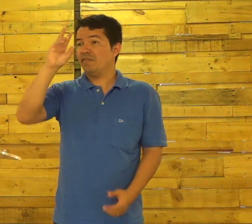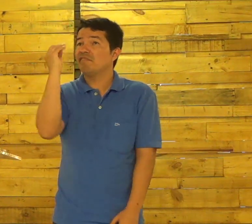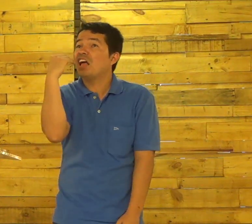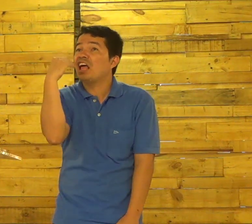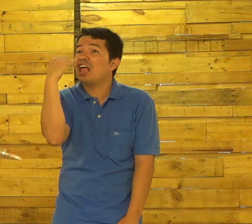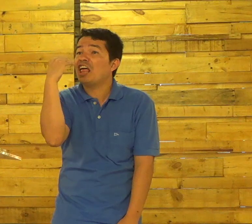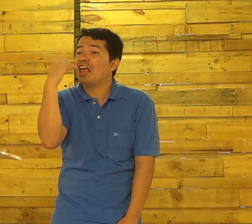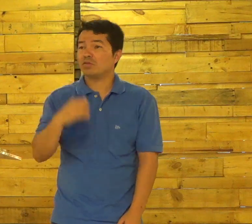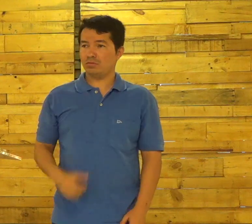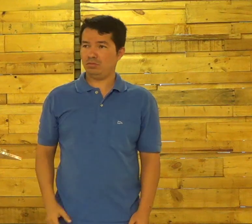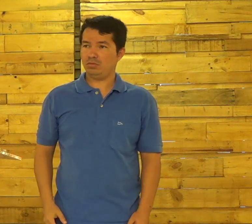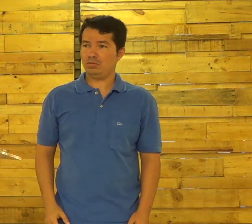Se você É Deus